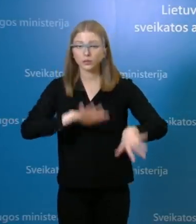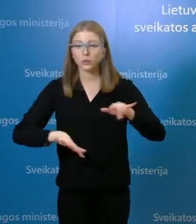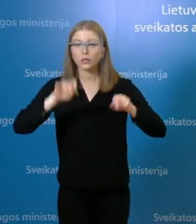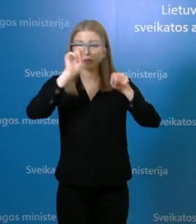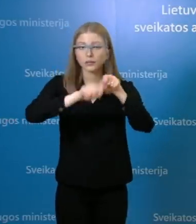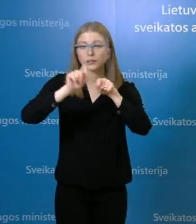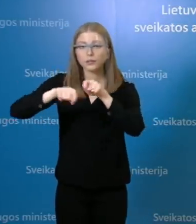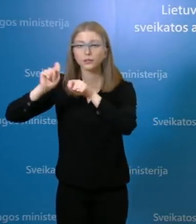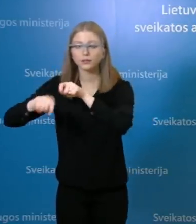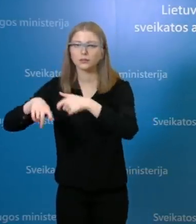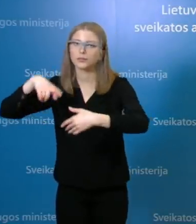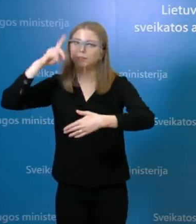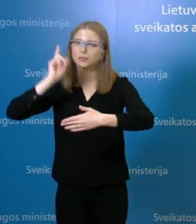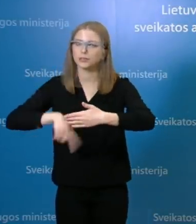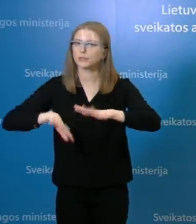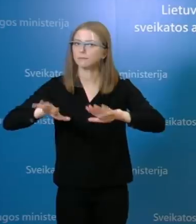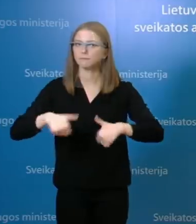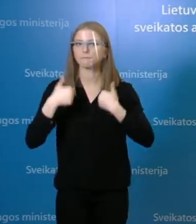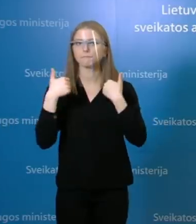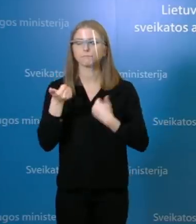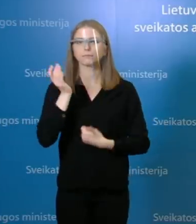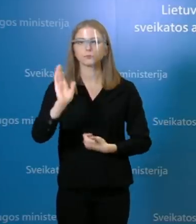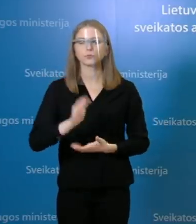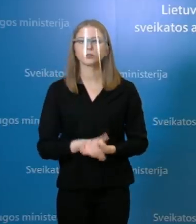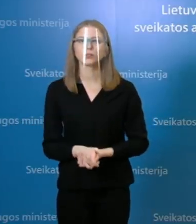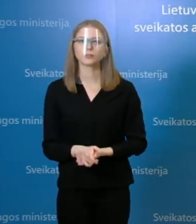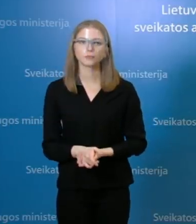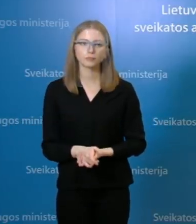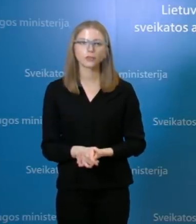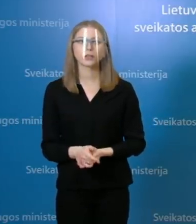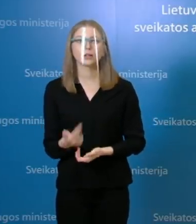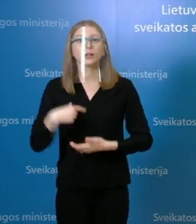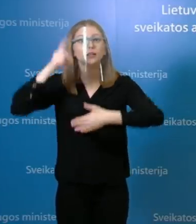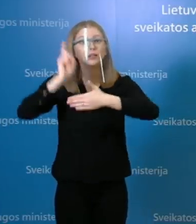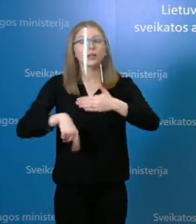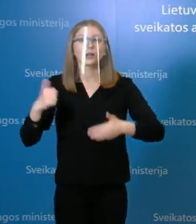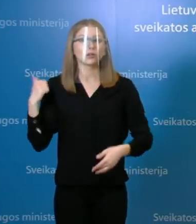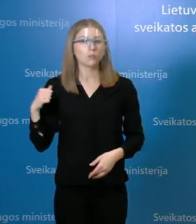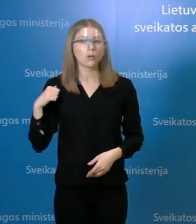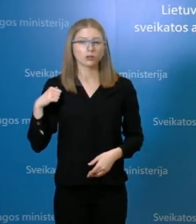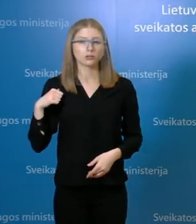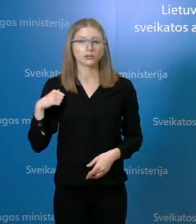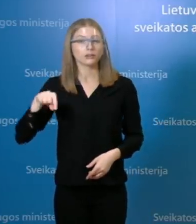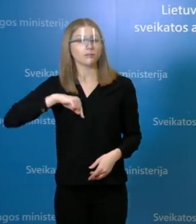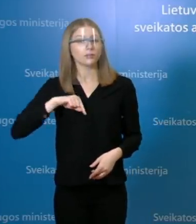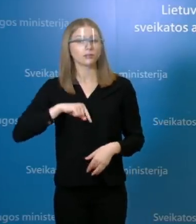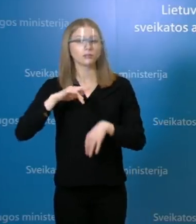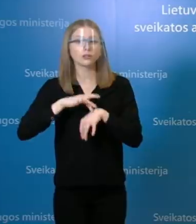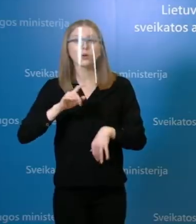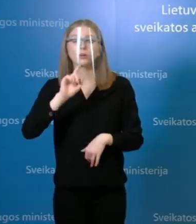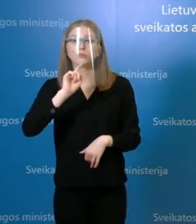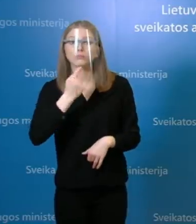atveju ir nepadaugės, ir kad visuomeniai tų besimptomio atveju yra pakankamai mažai, taip pat, kad asmenis yra pakankamai